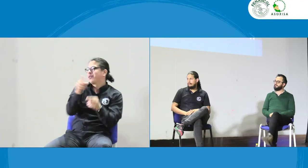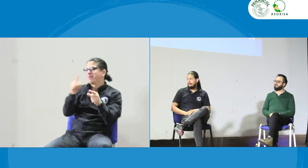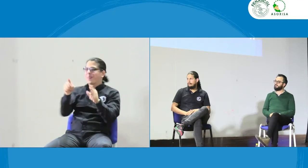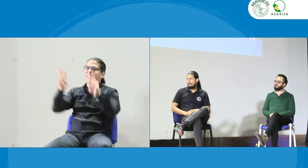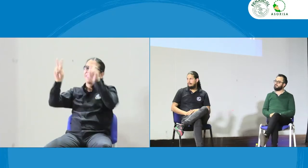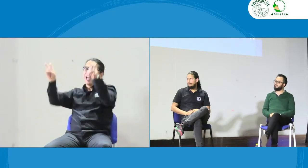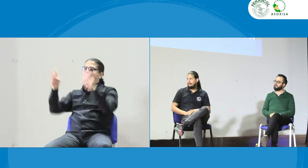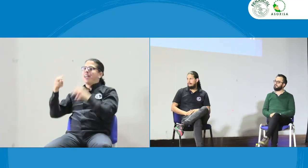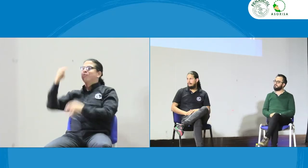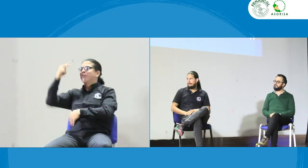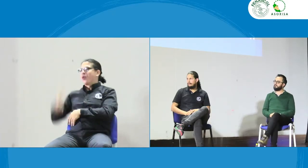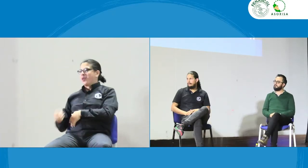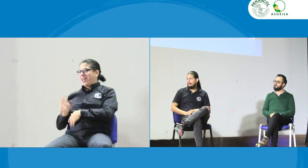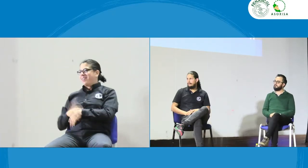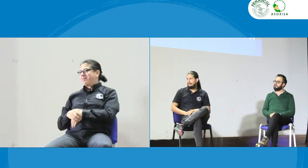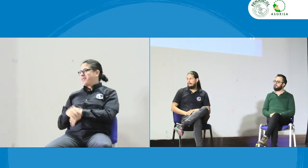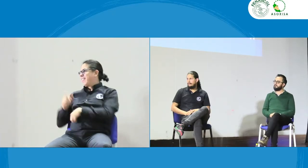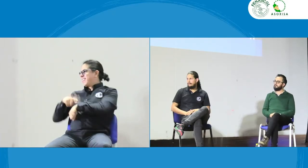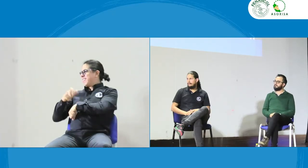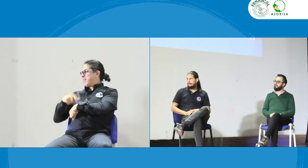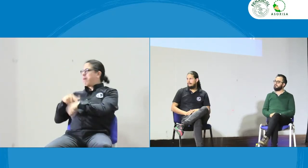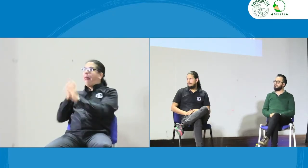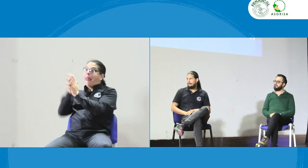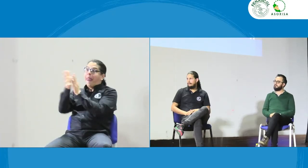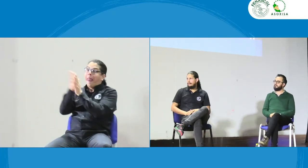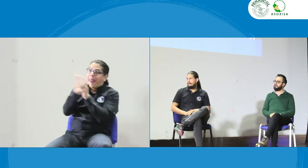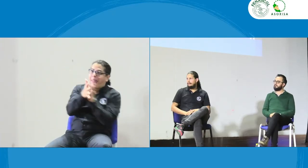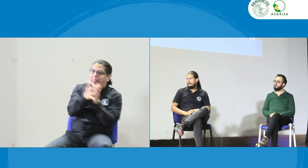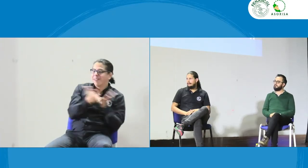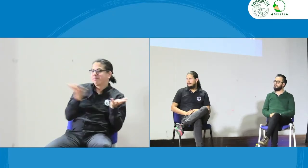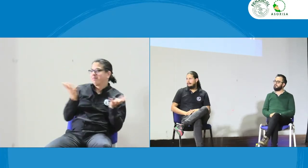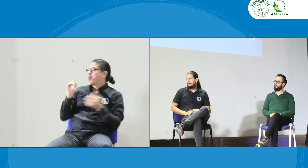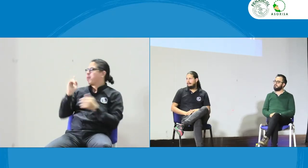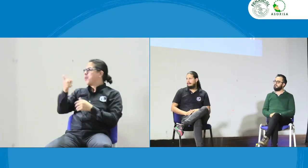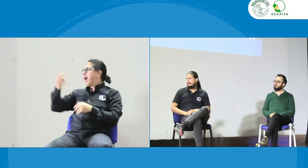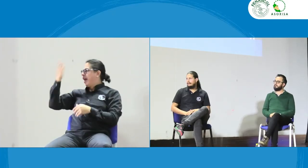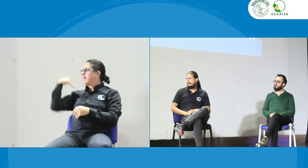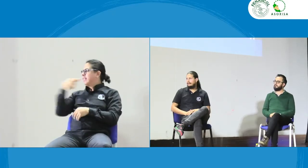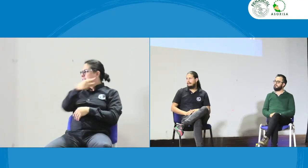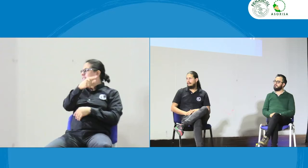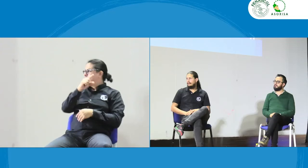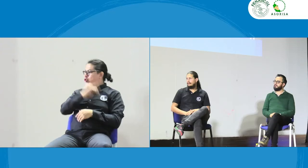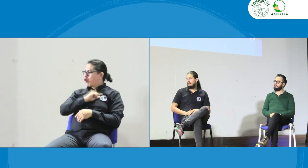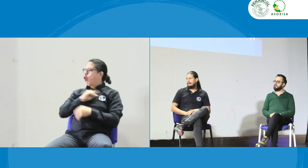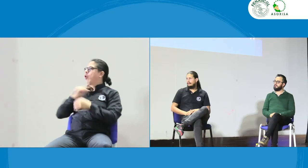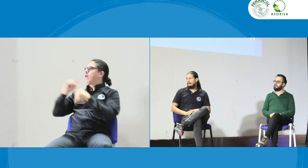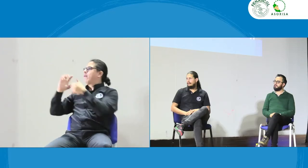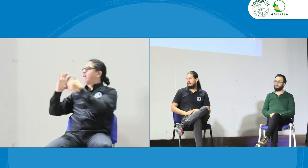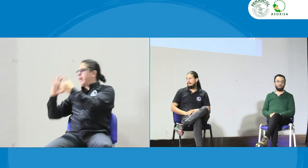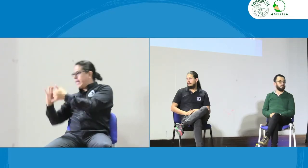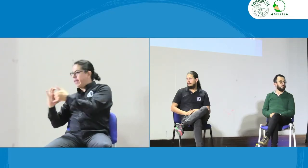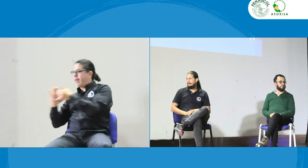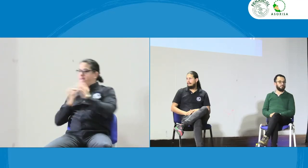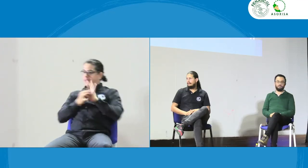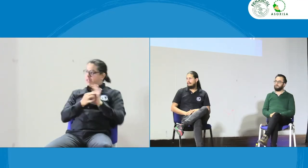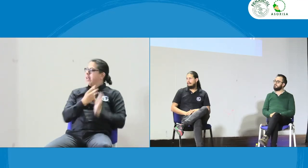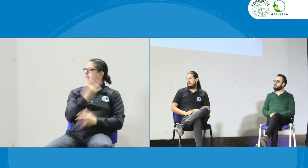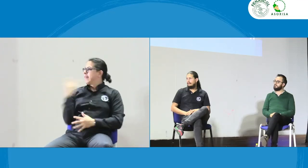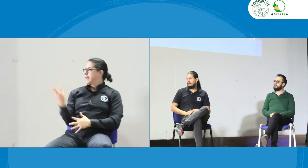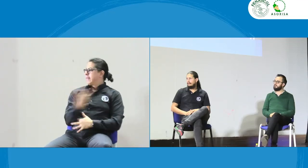ética a nivel internacional entonces este es un tema pues histórico que en este momento no tengo el tiempo para contarlo